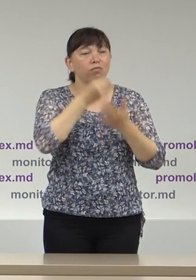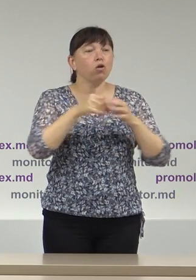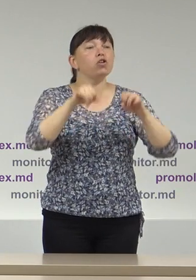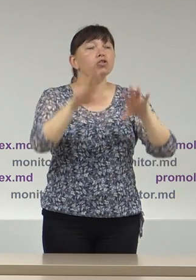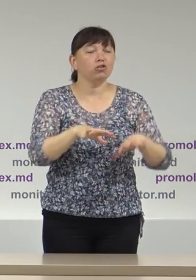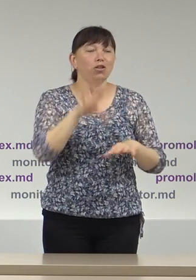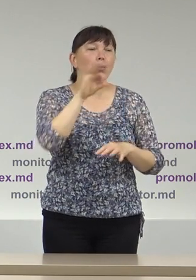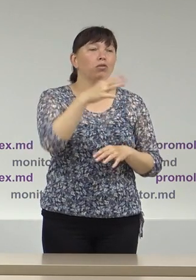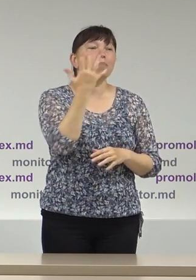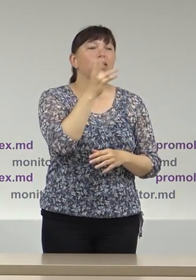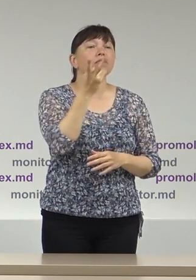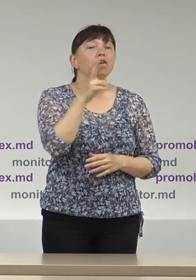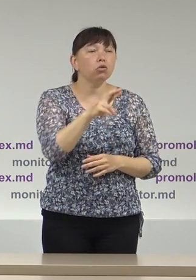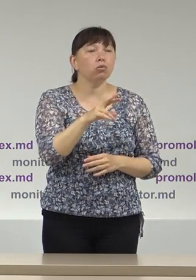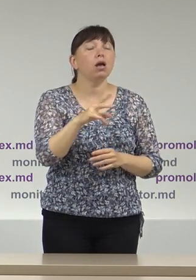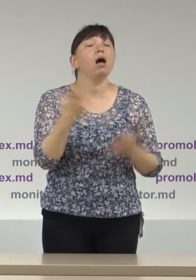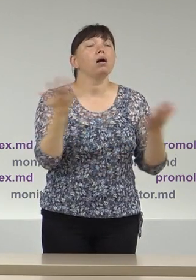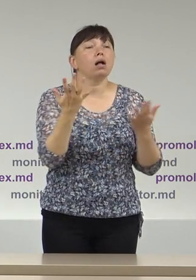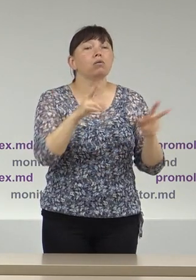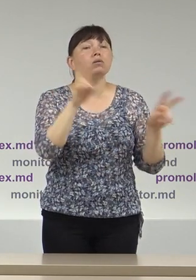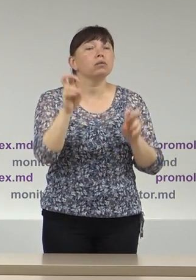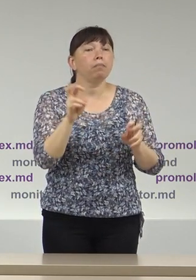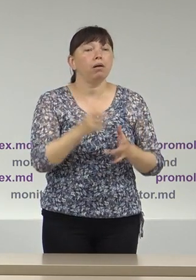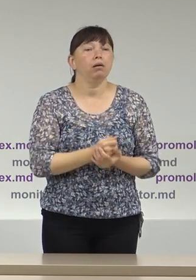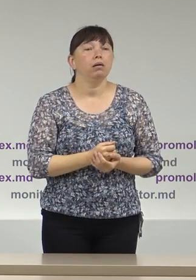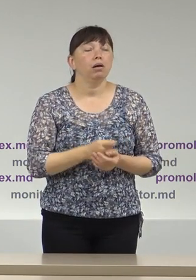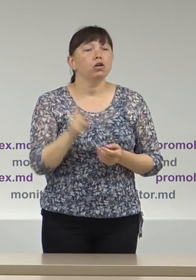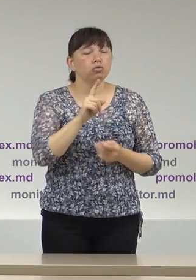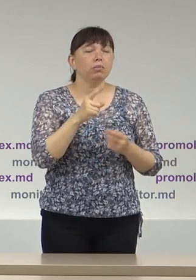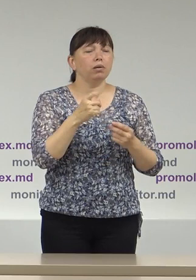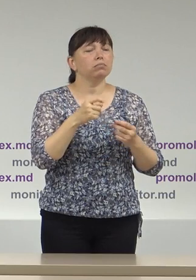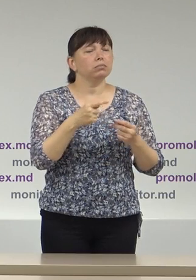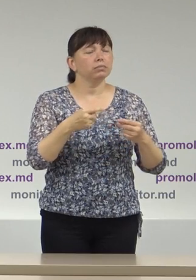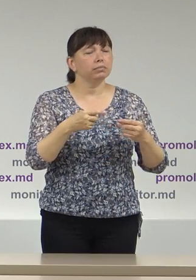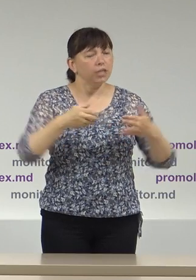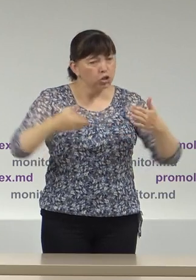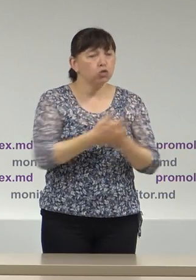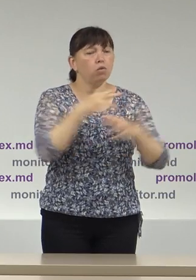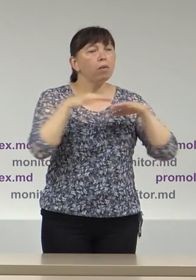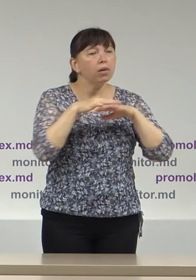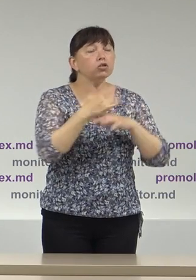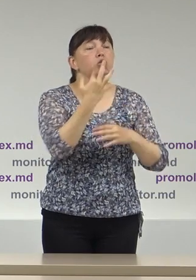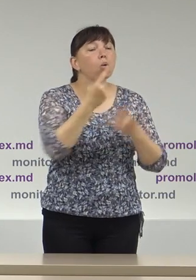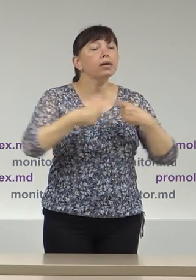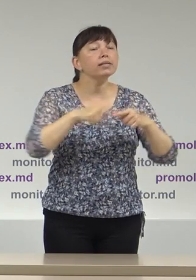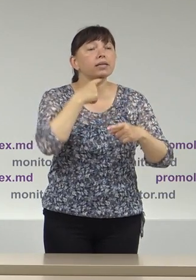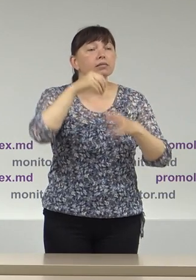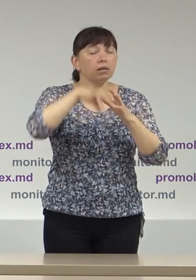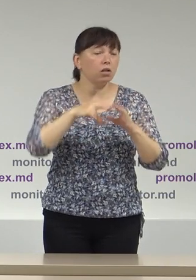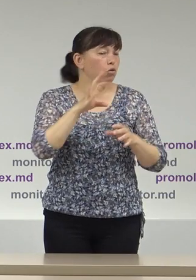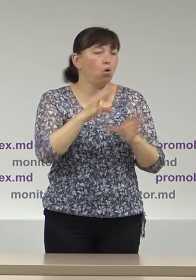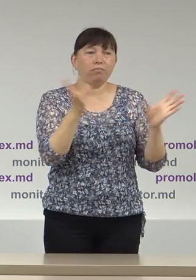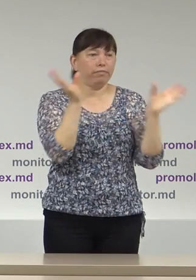din 5 iunie în ideea de a revidea numărul de secții de votare, totuși nu s-a